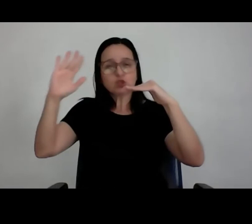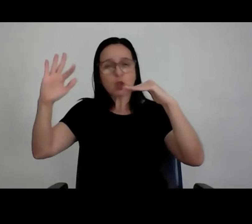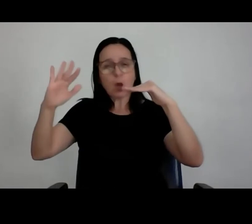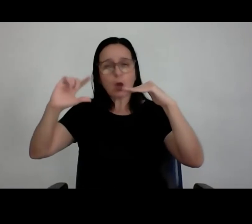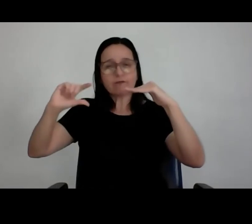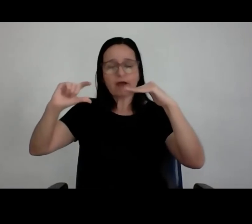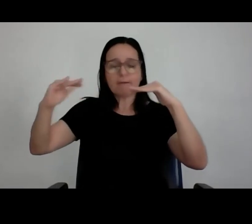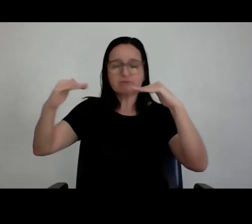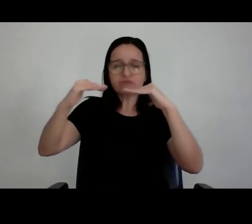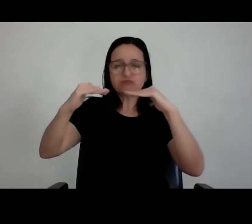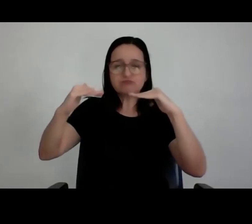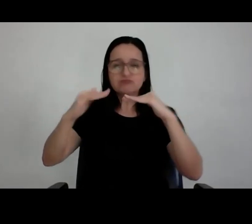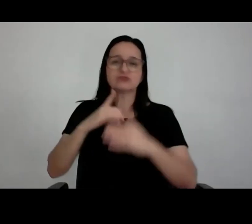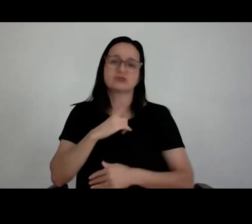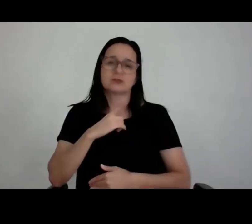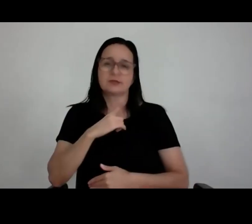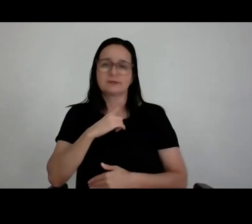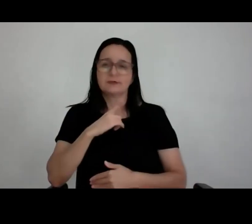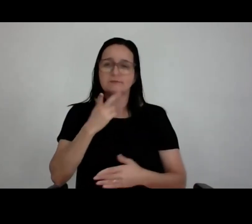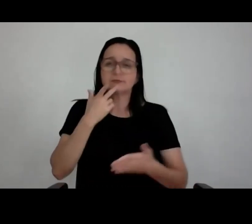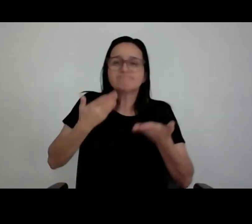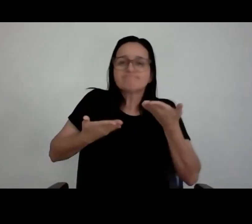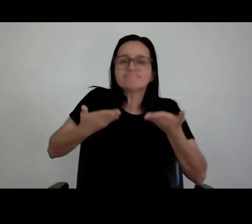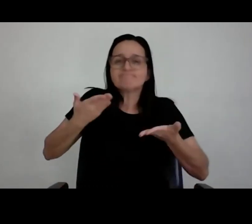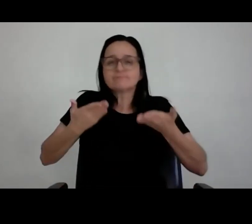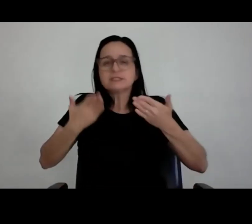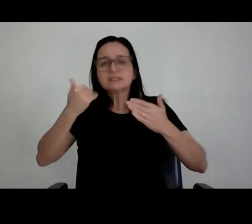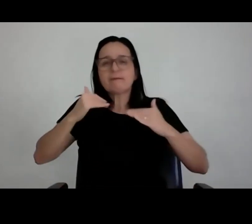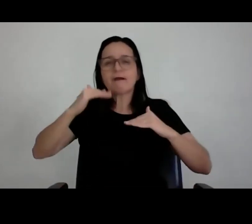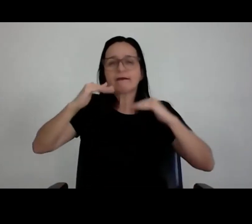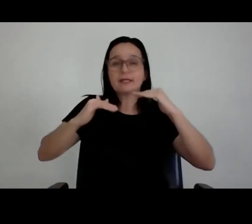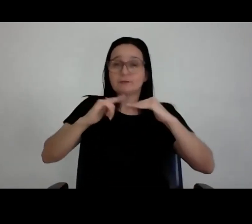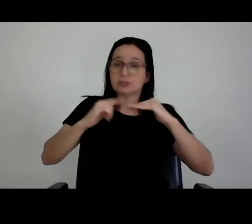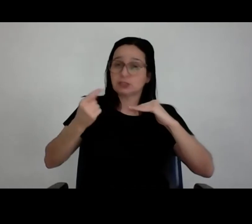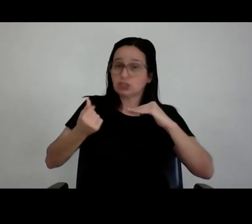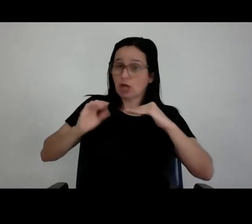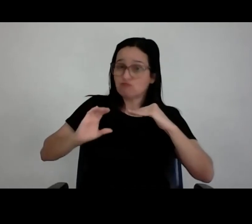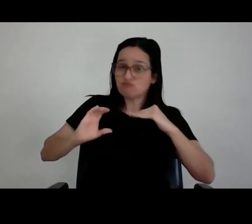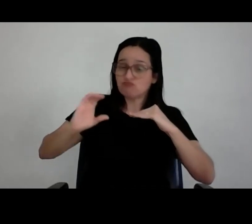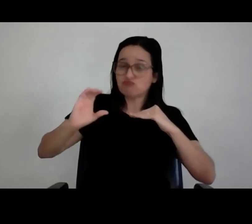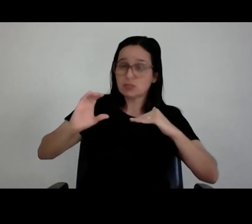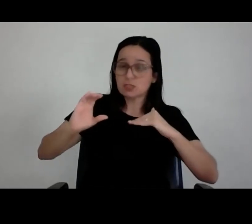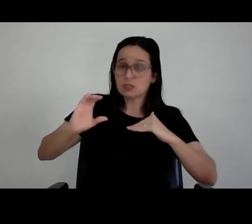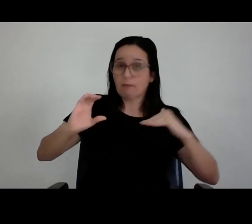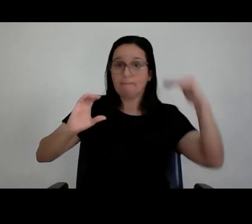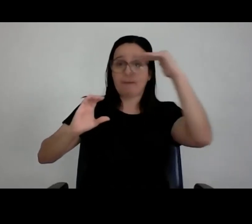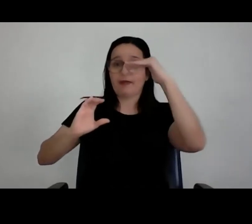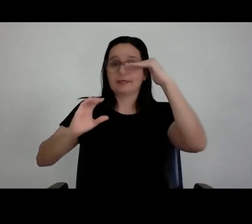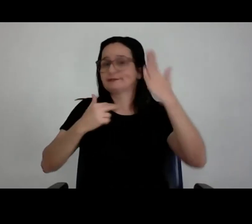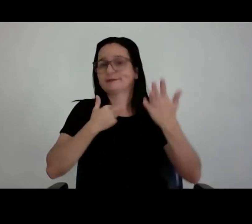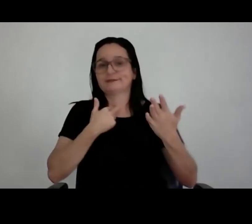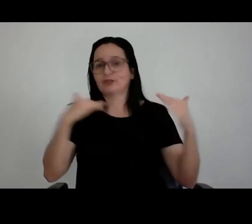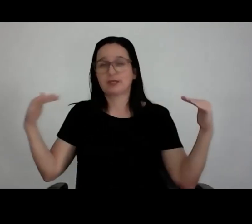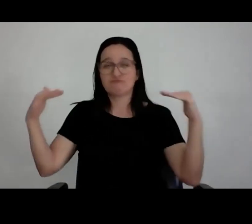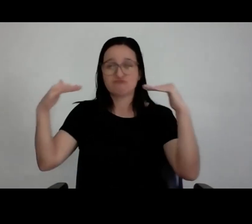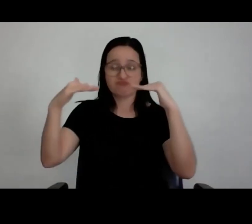entregar ele, porque se você não souber balizar, olha, minha receita é essa, você vier com um projeto aqui em cima, você está errado. O ideal